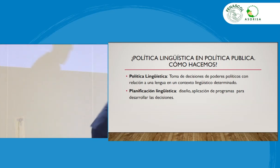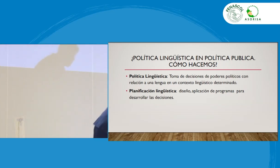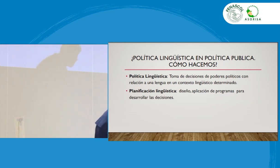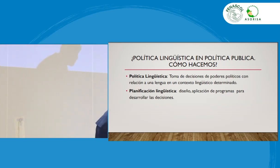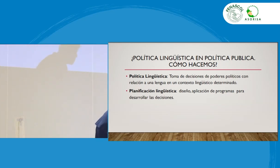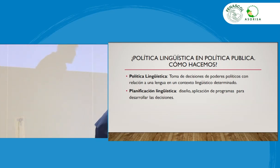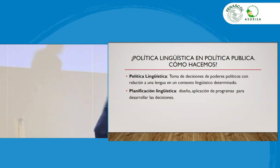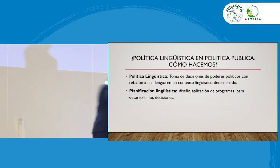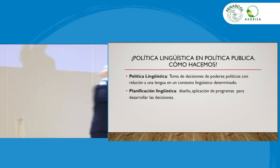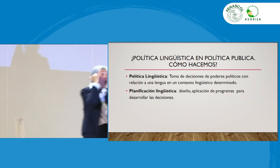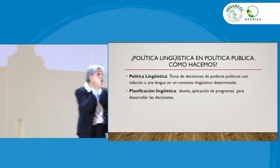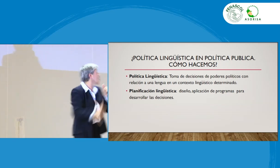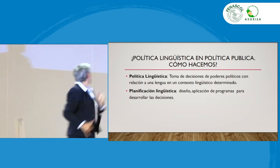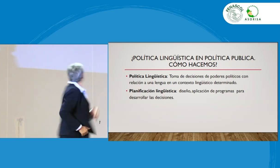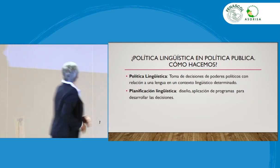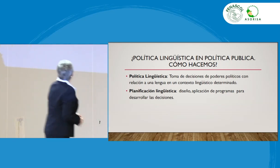Y el último, la siguiente.